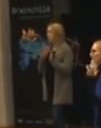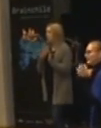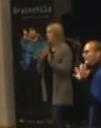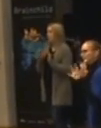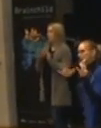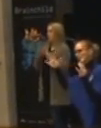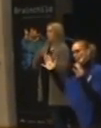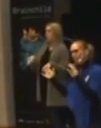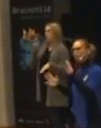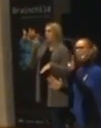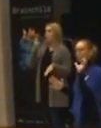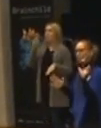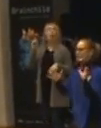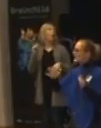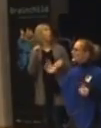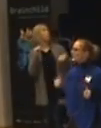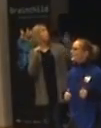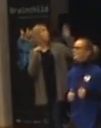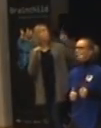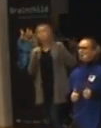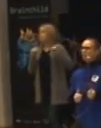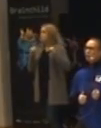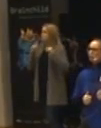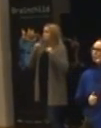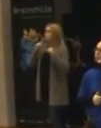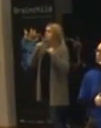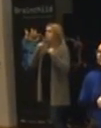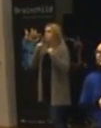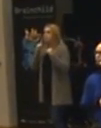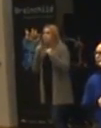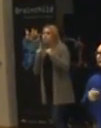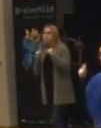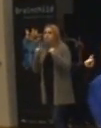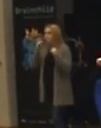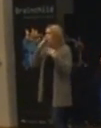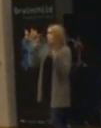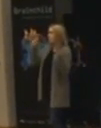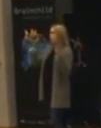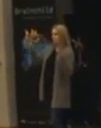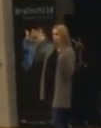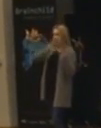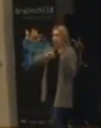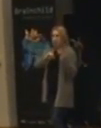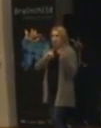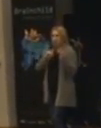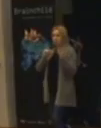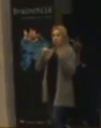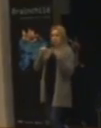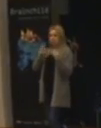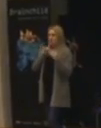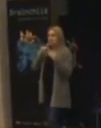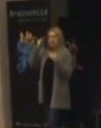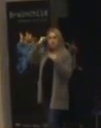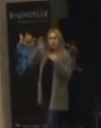stilla. Alltid med öppna sinnen för olika människor och hur de känner och tycker och tänker. Och hon har alltid idéer på gång.